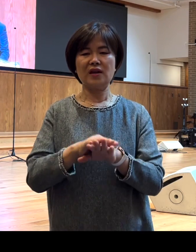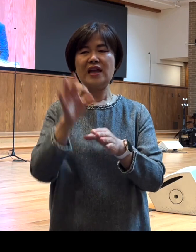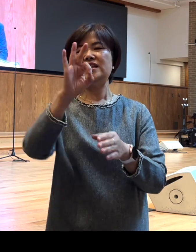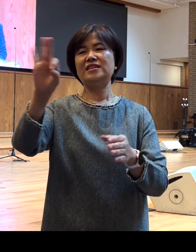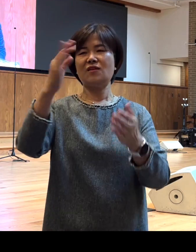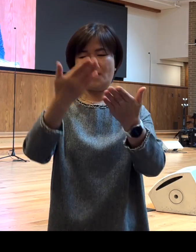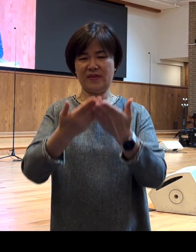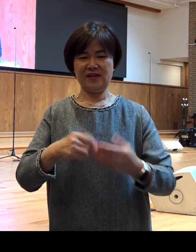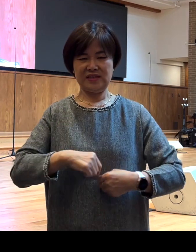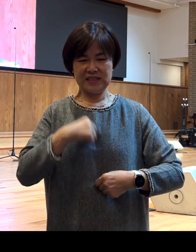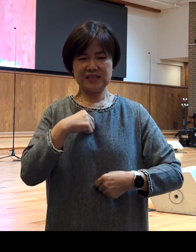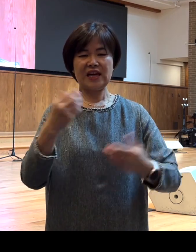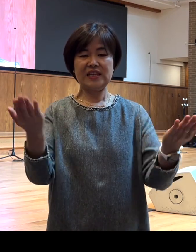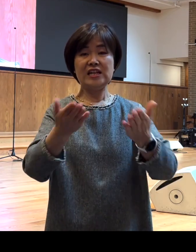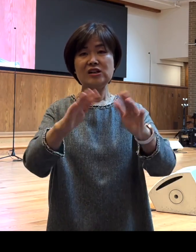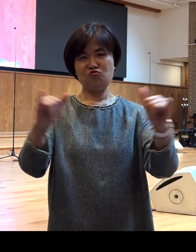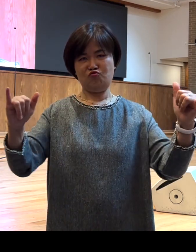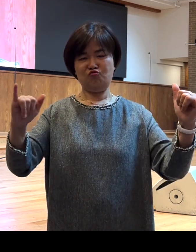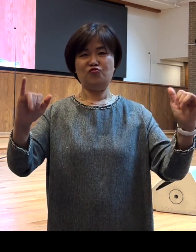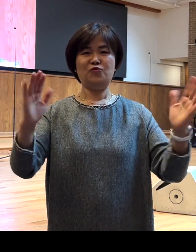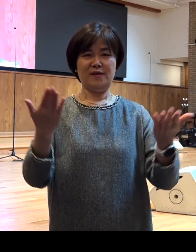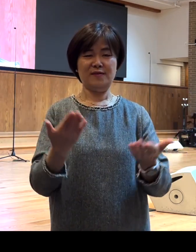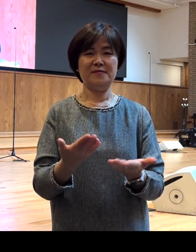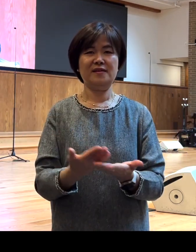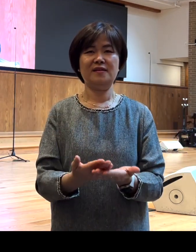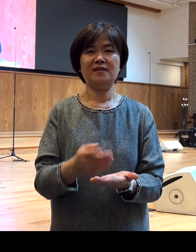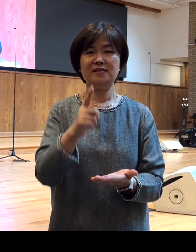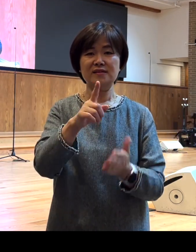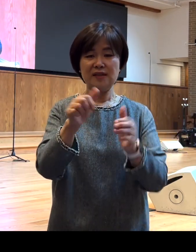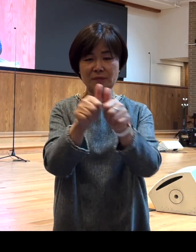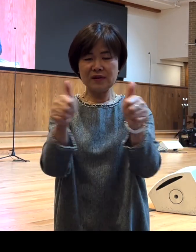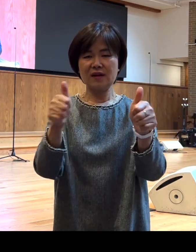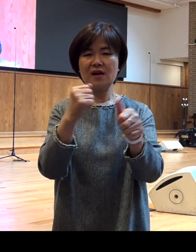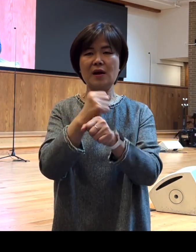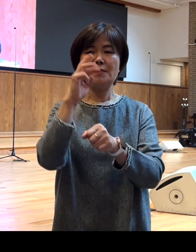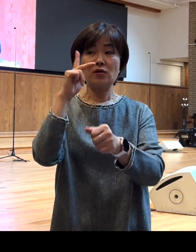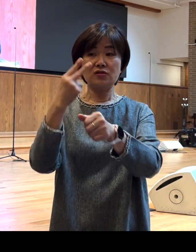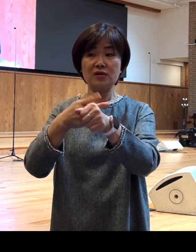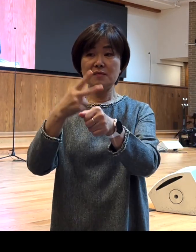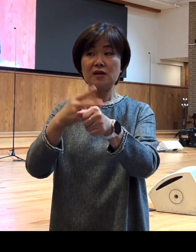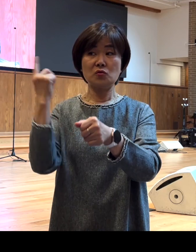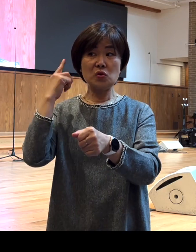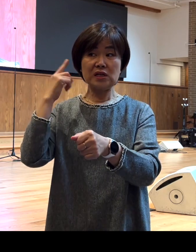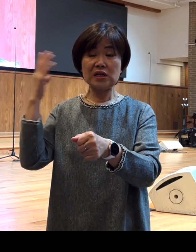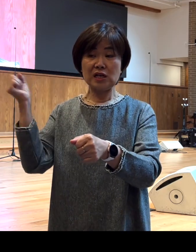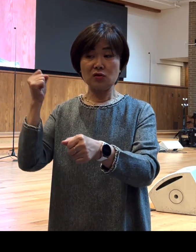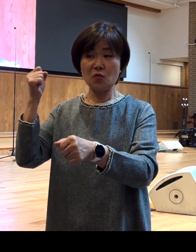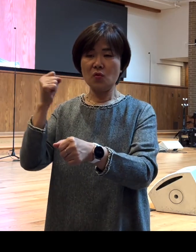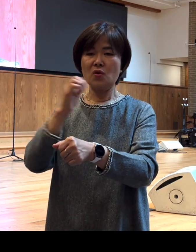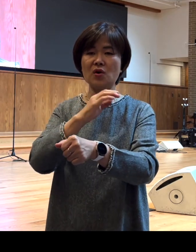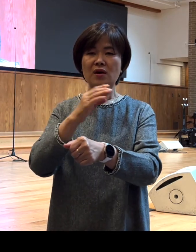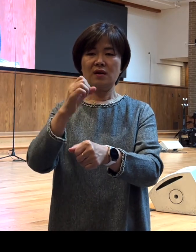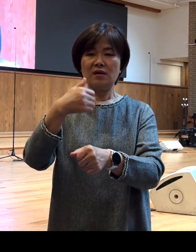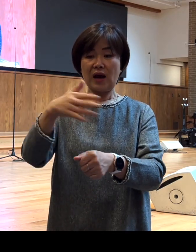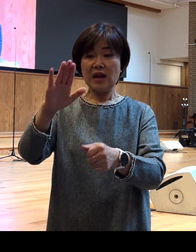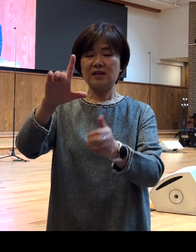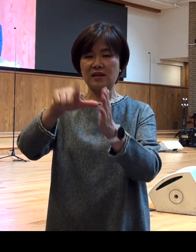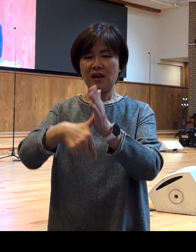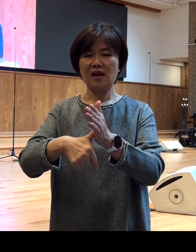신실한 일꾼이었습니다 그리고 그가 바울의 소식을 가지고 갈 때 그럼 그는